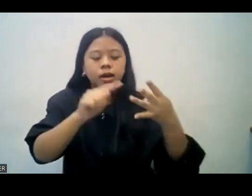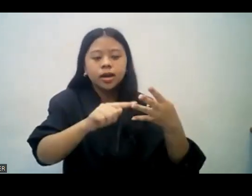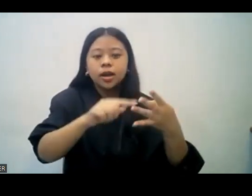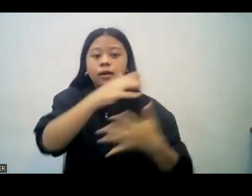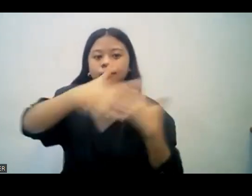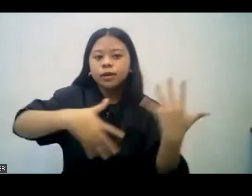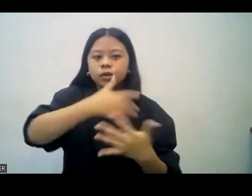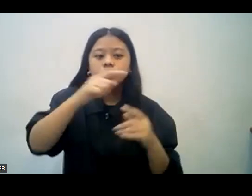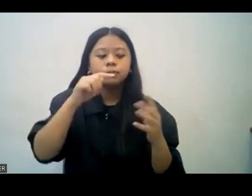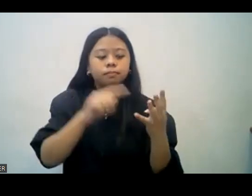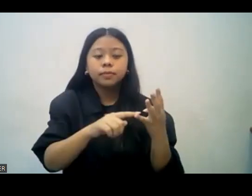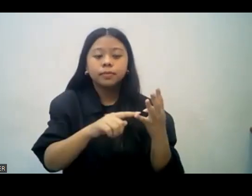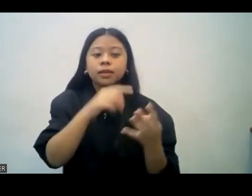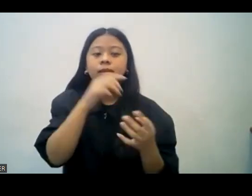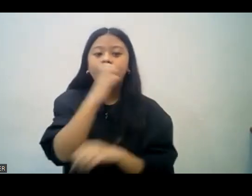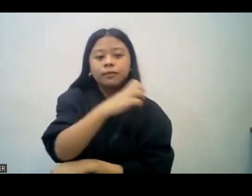evangelism.